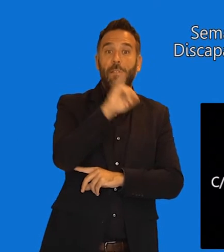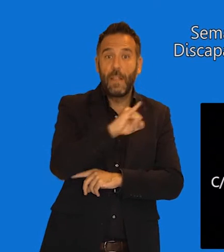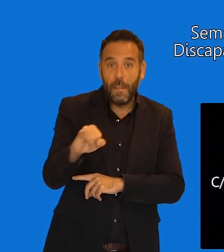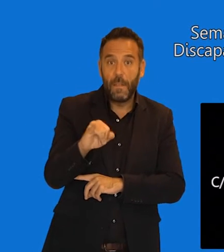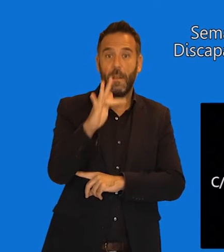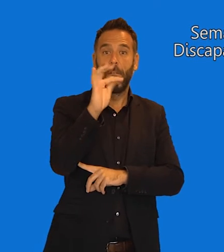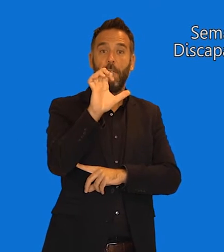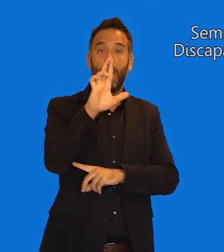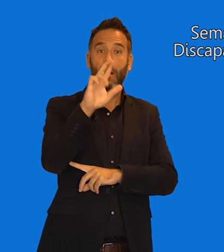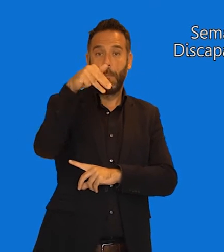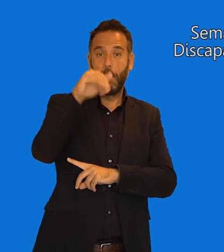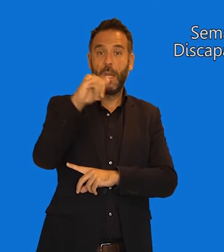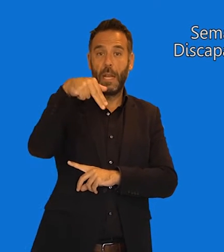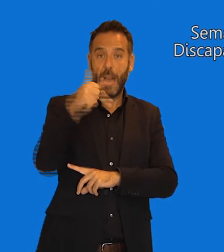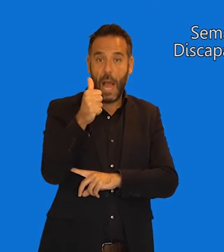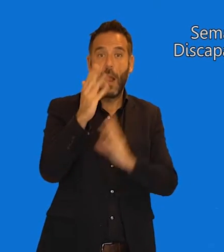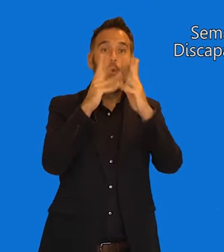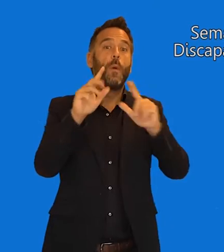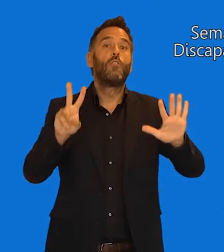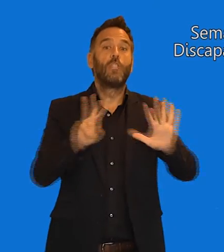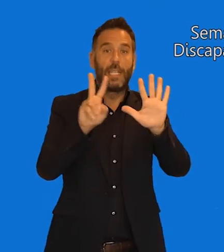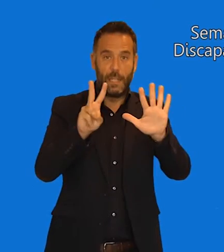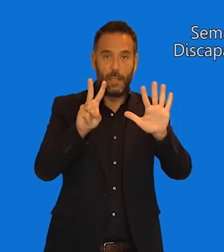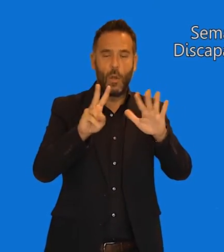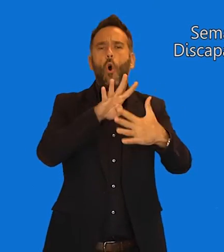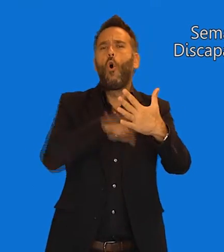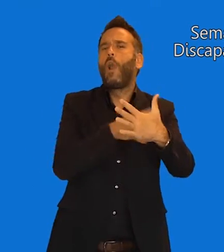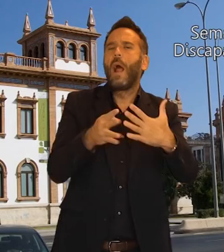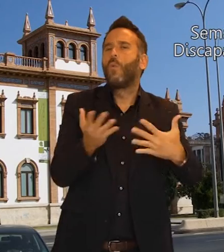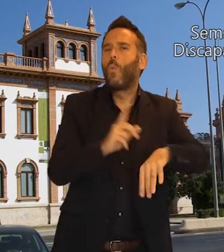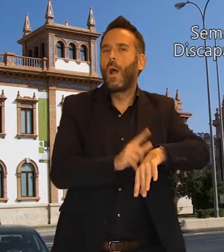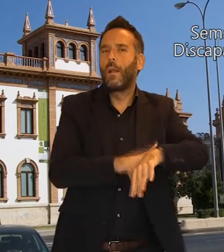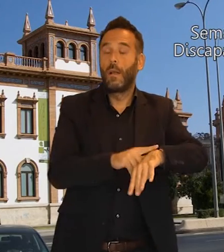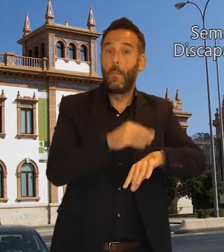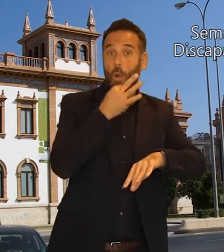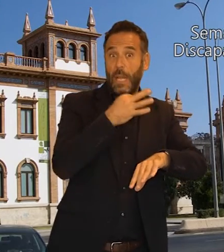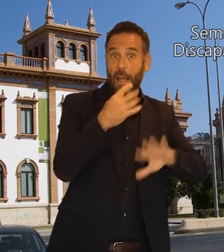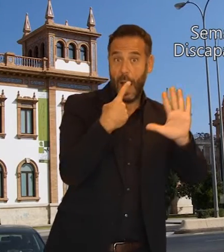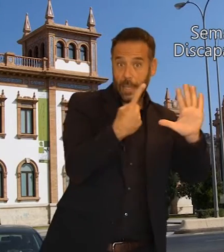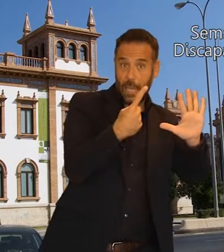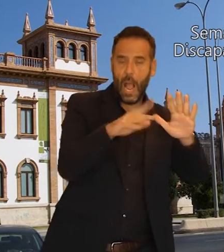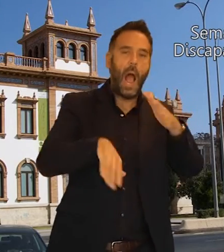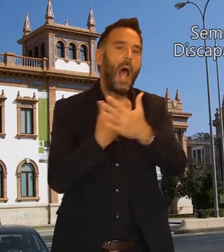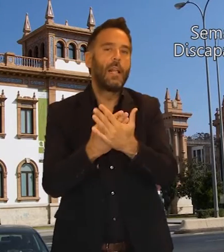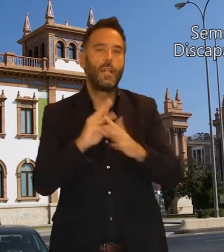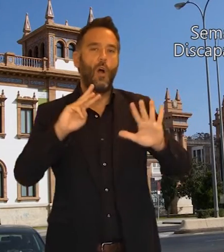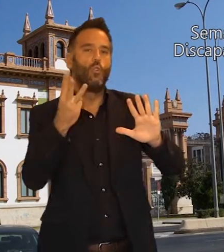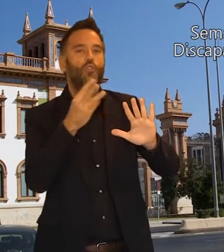horario es de 6 de la tarde a 8 de la tarde. El día 1 de diciembre se